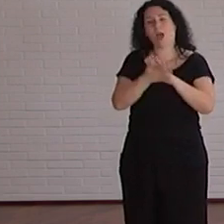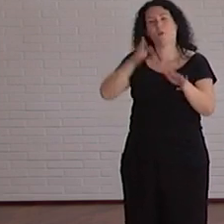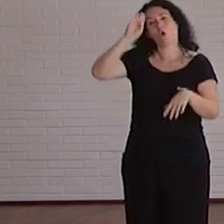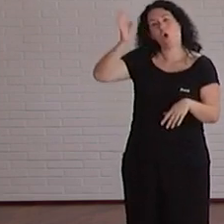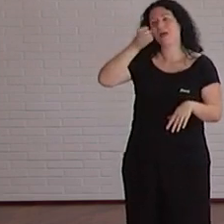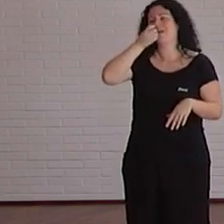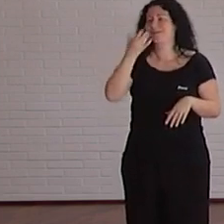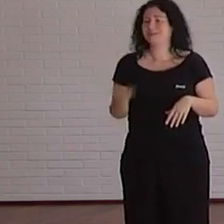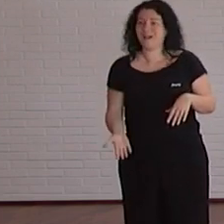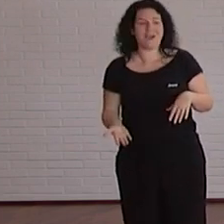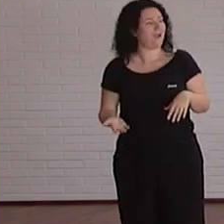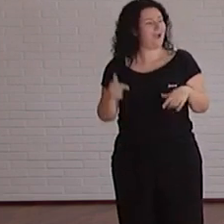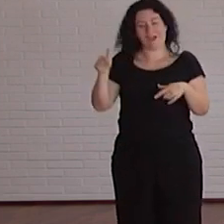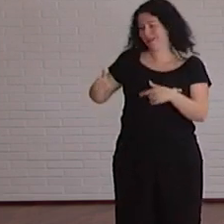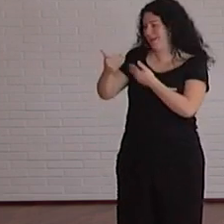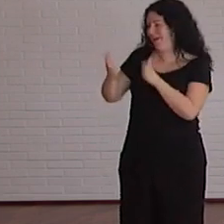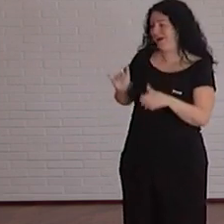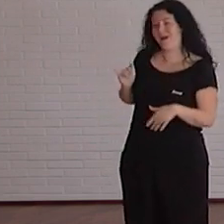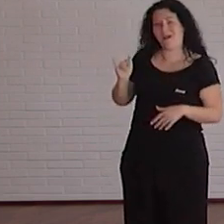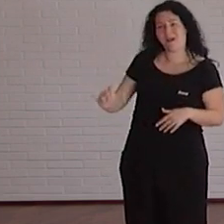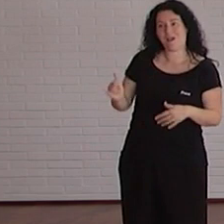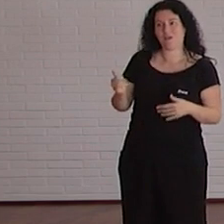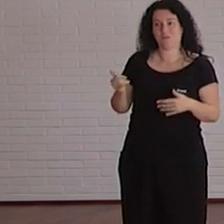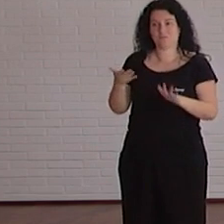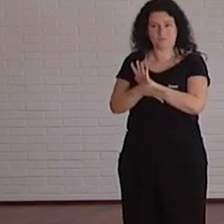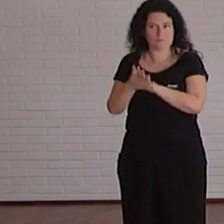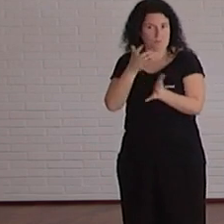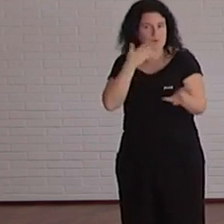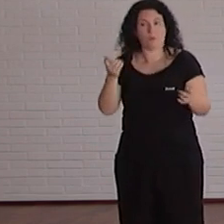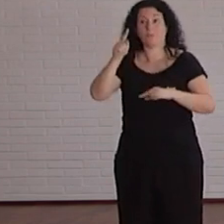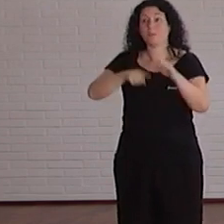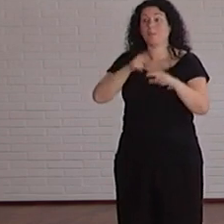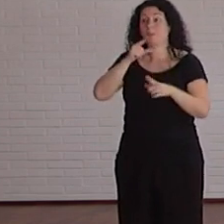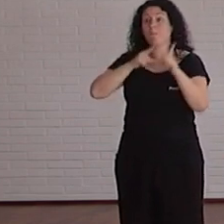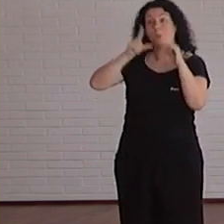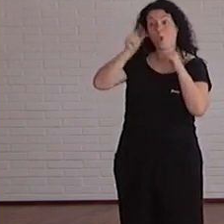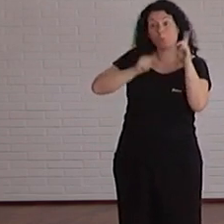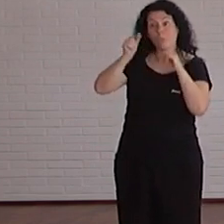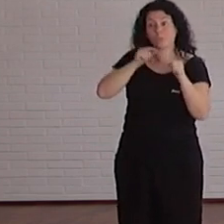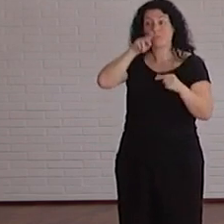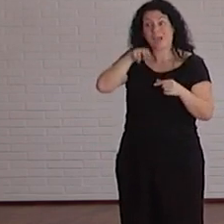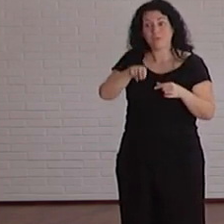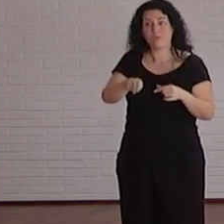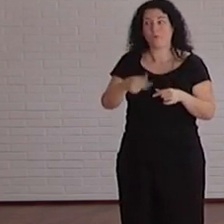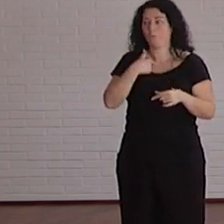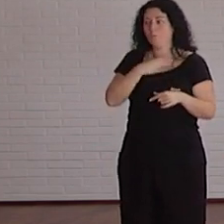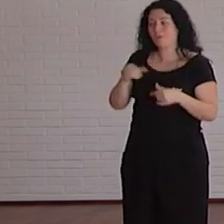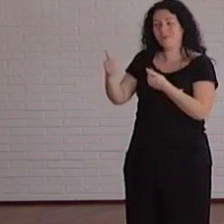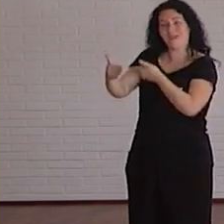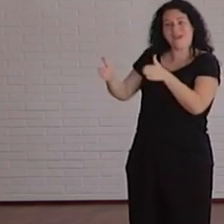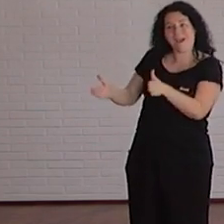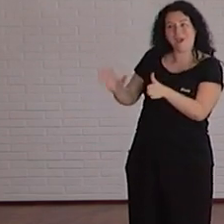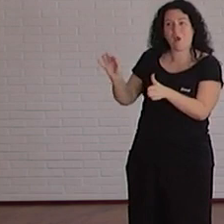estás? aquí tengo una caja ¿vale? dependiente de como ya he pronunciado puede ser que ponga caja casa caza